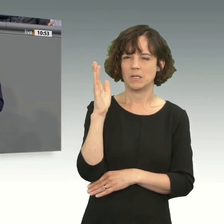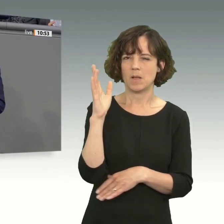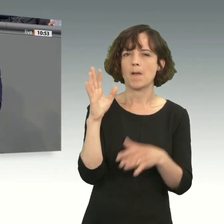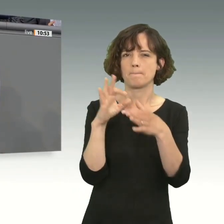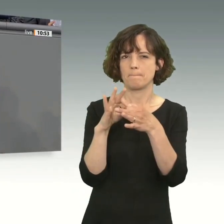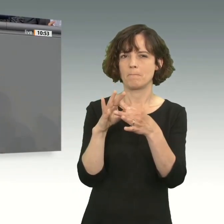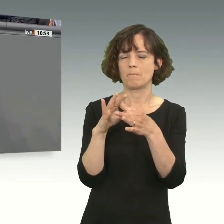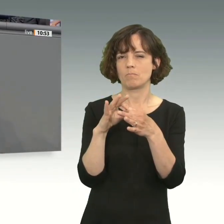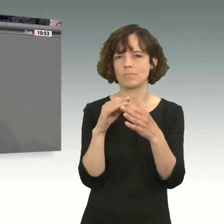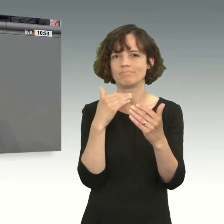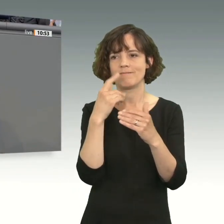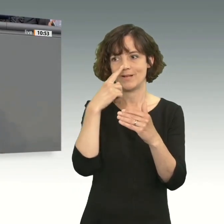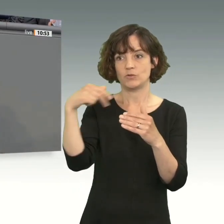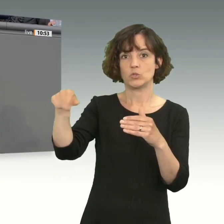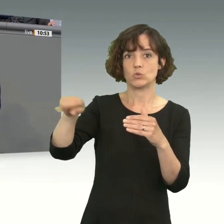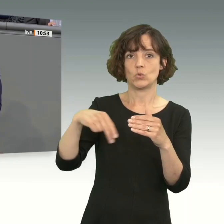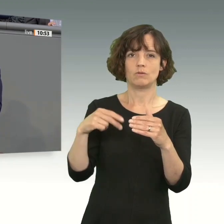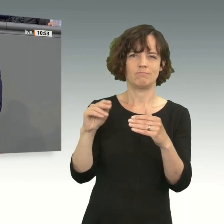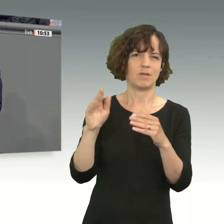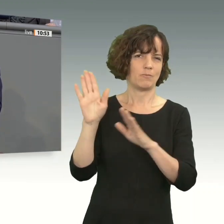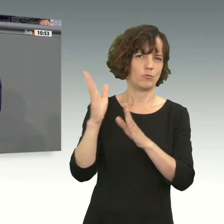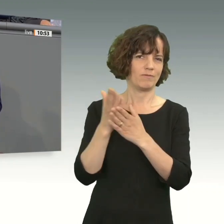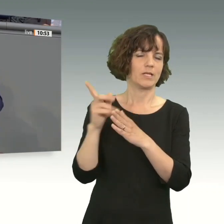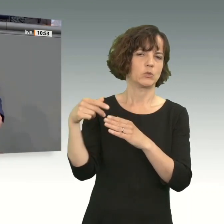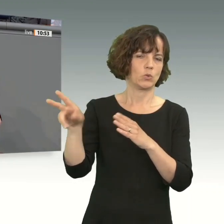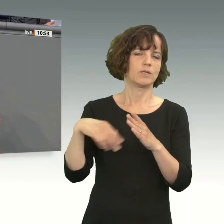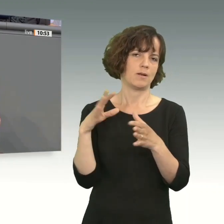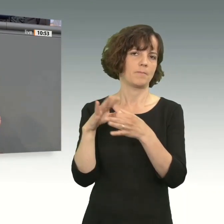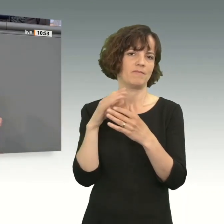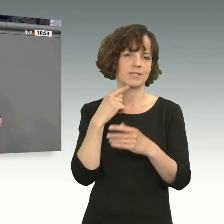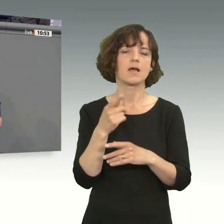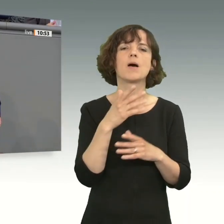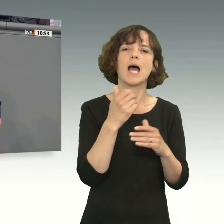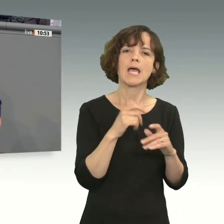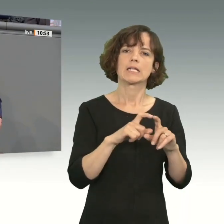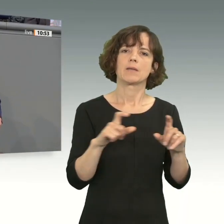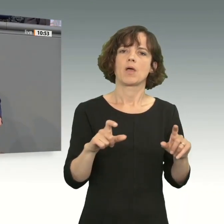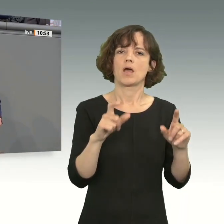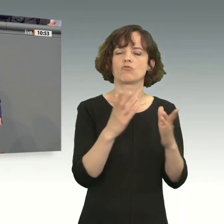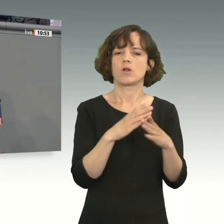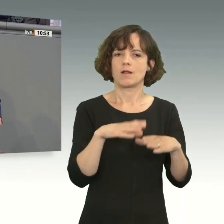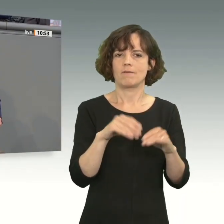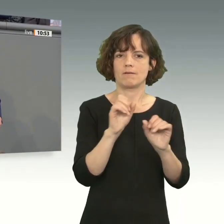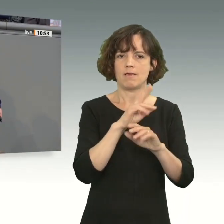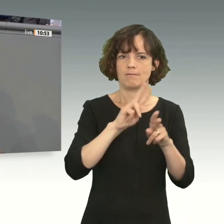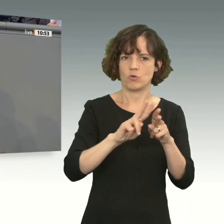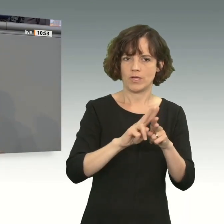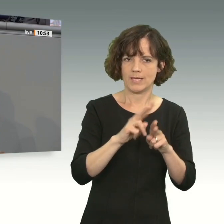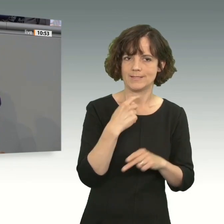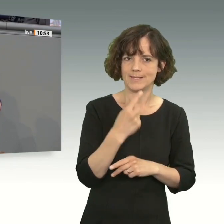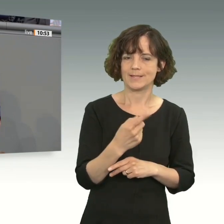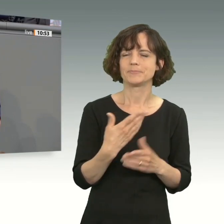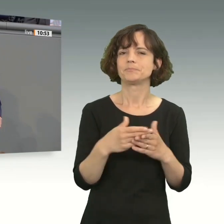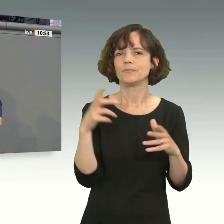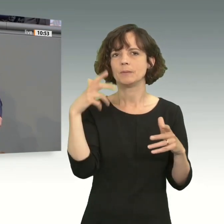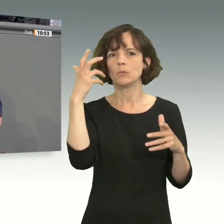machen, wenn sie wieder von der Abstimmung da ist. Ich will mal nur mit einer Sache schon mal zu Beginn aufräumen. Das ist ja so dieser